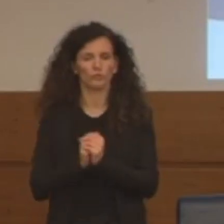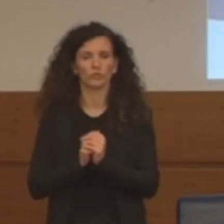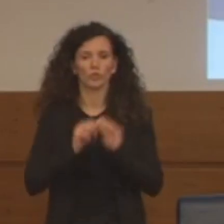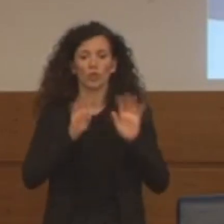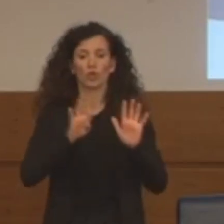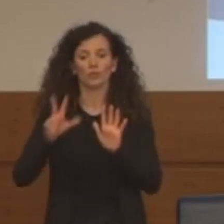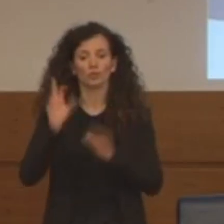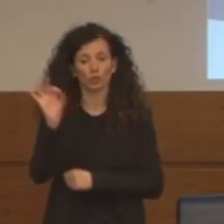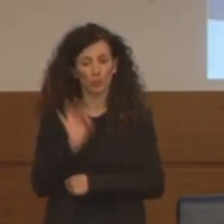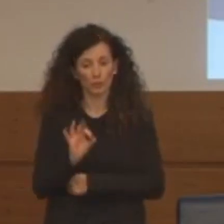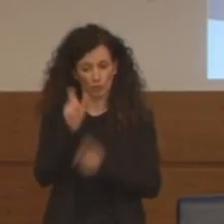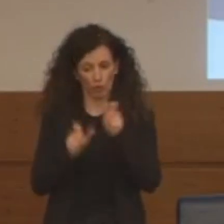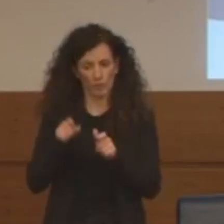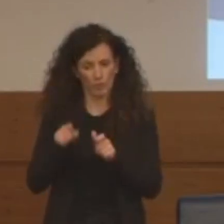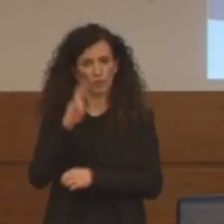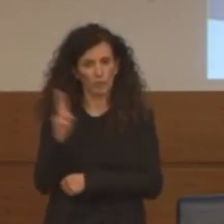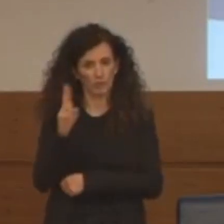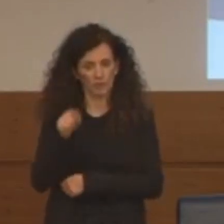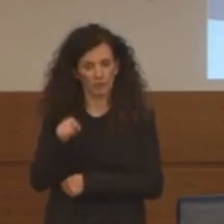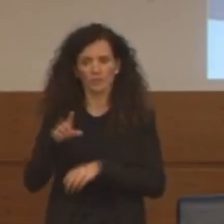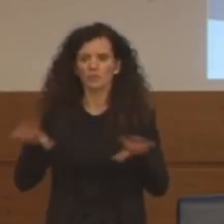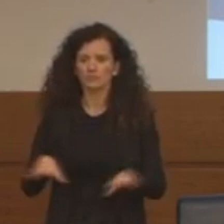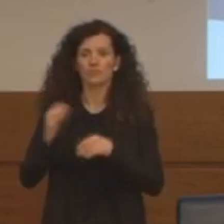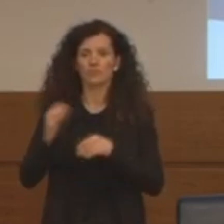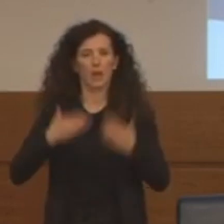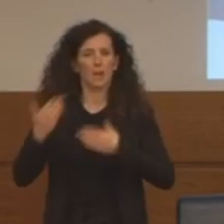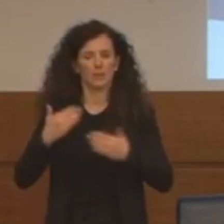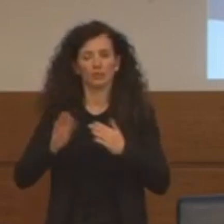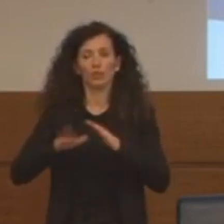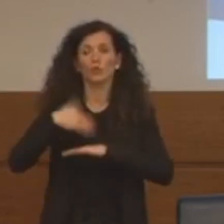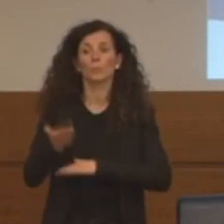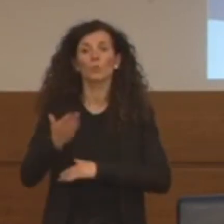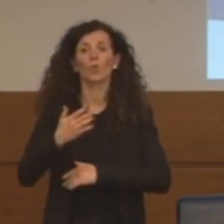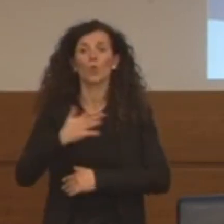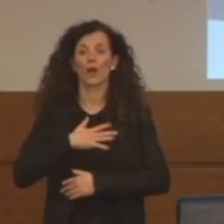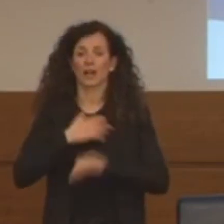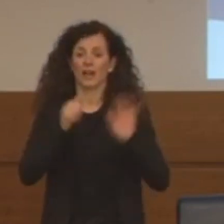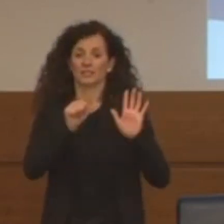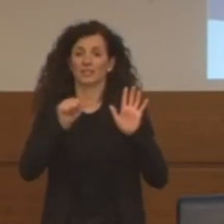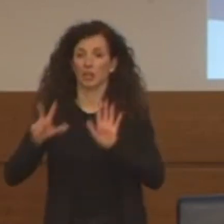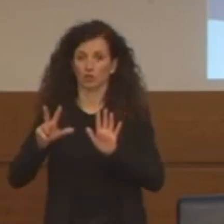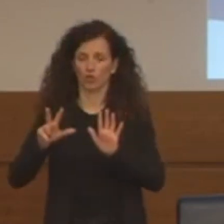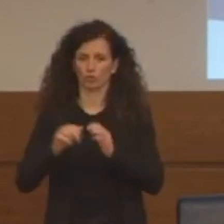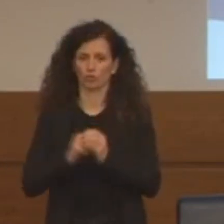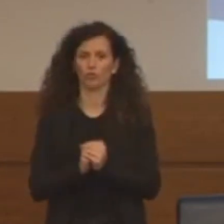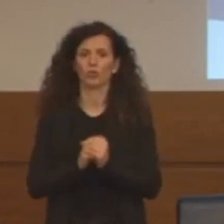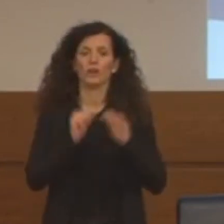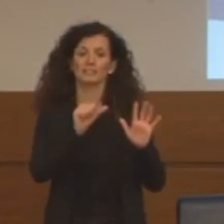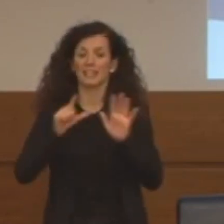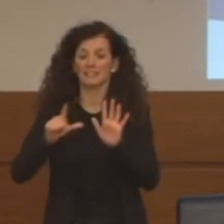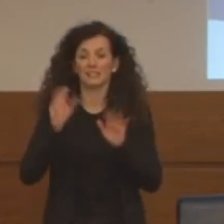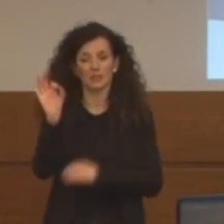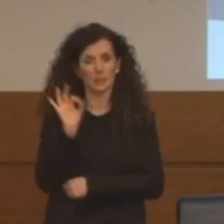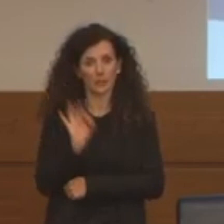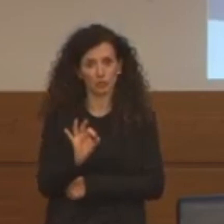per cento dei deceduti da inizio dell'emergenza ha più di 68 anni e il 67 per